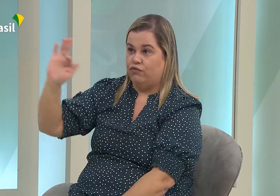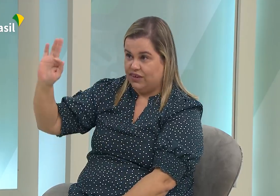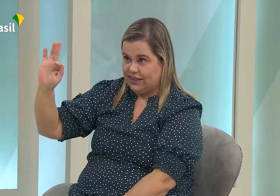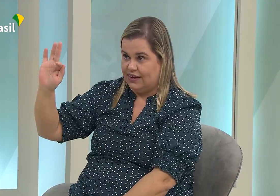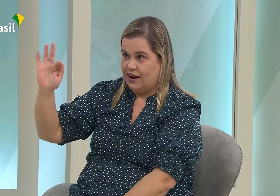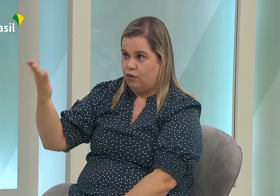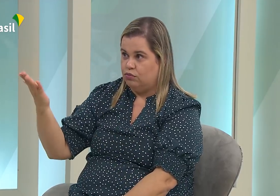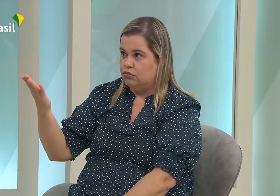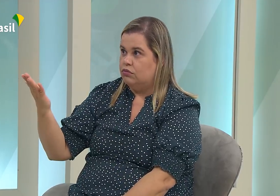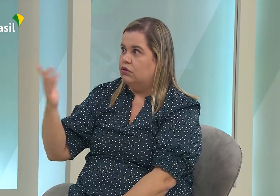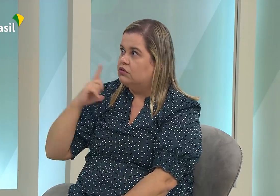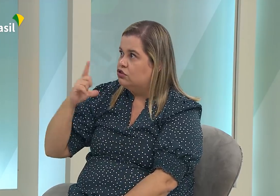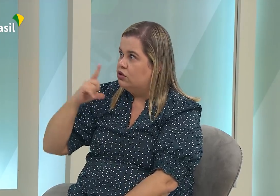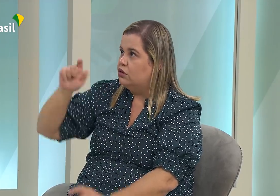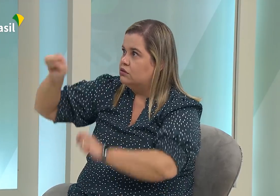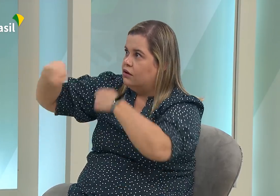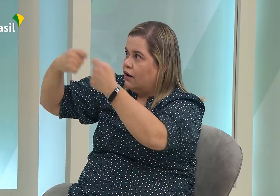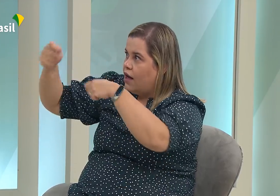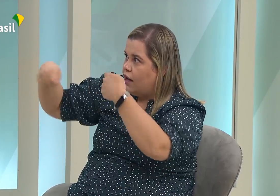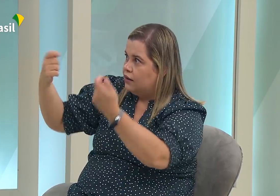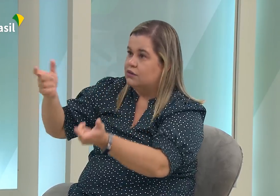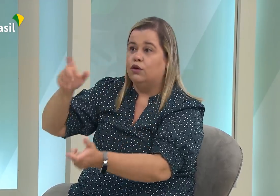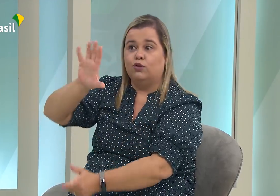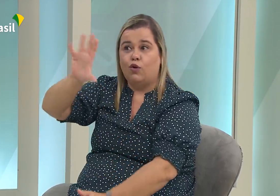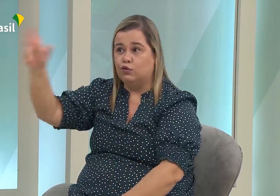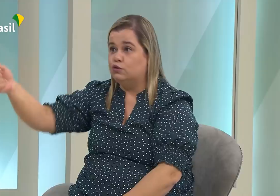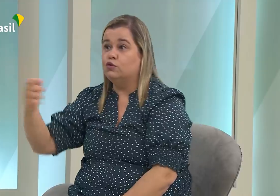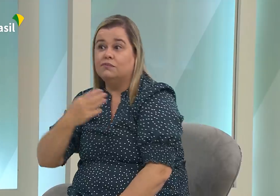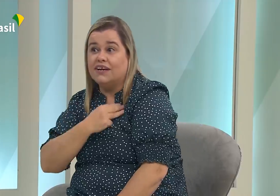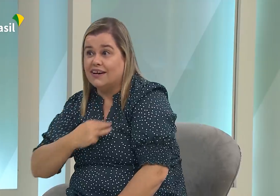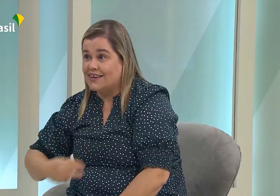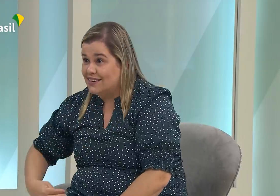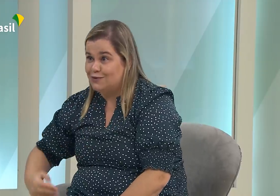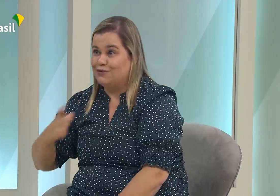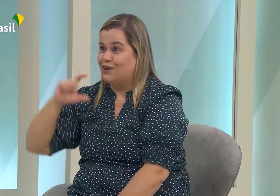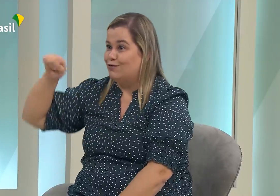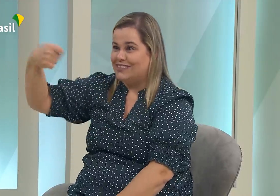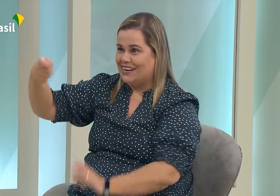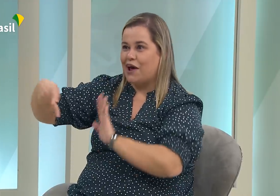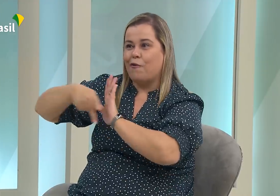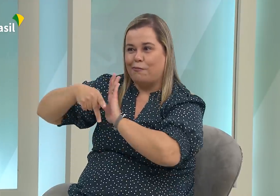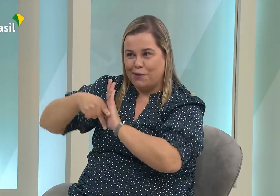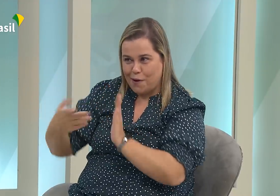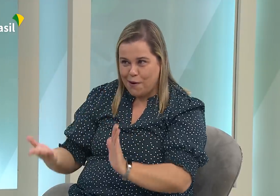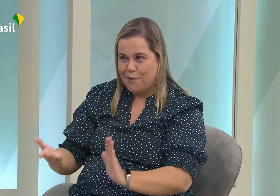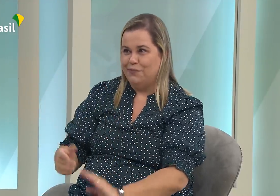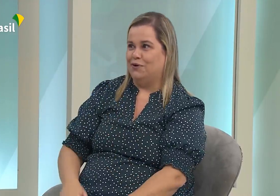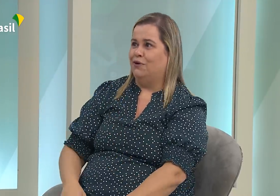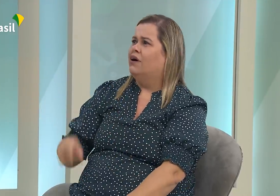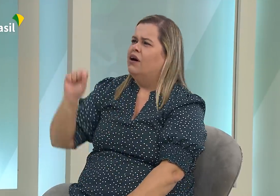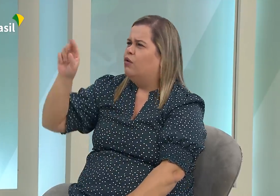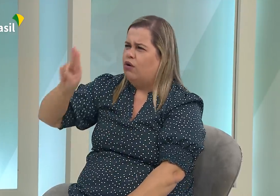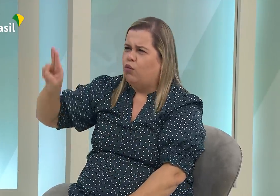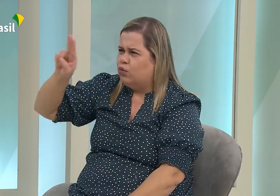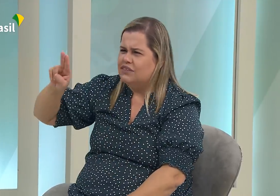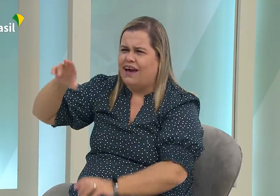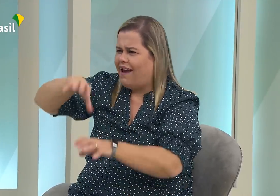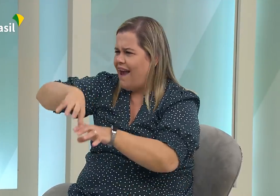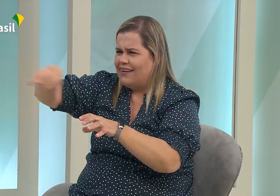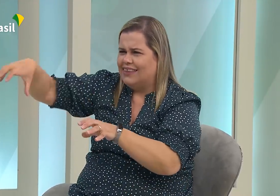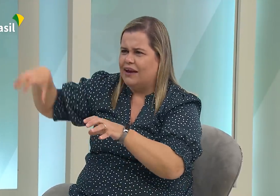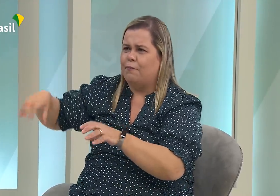E quando eles viram aqui nesse governo, nesse período, sinais, pessoas surdas, as pessoas tendo seus sinais,